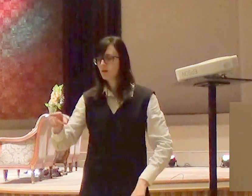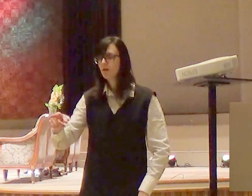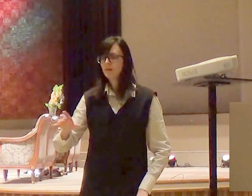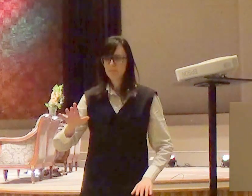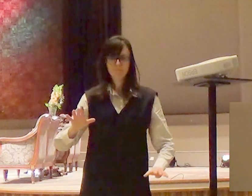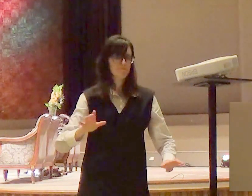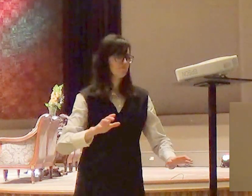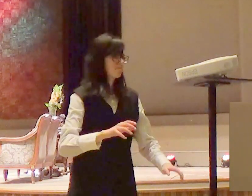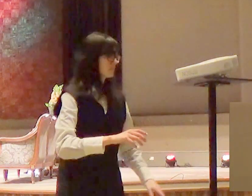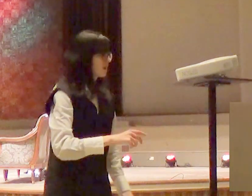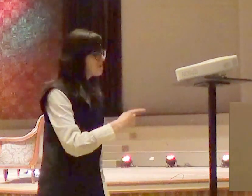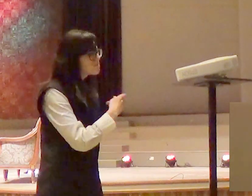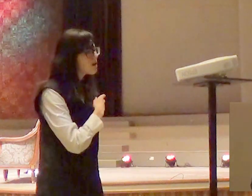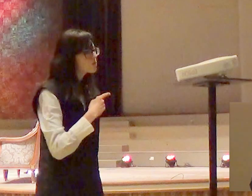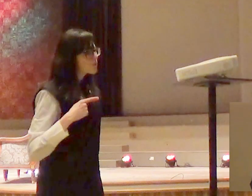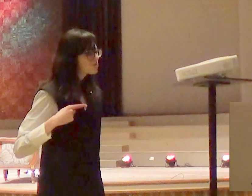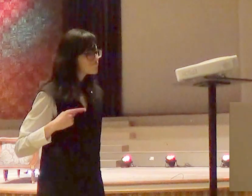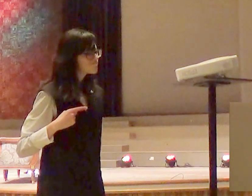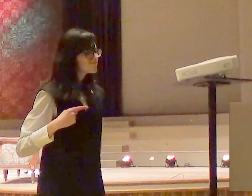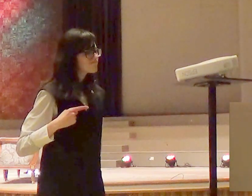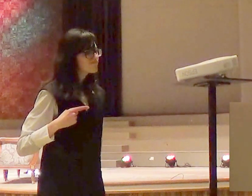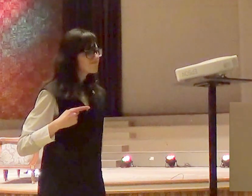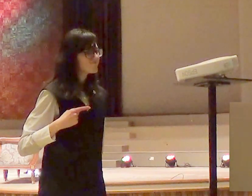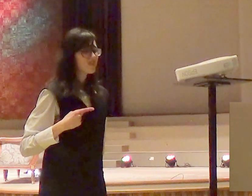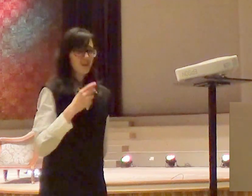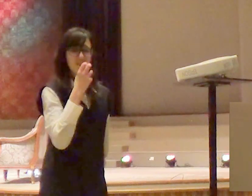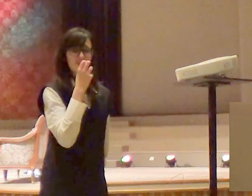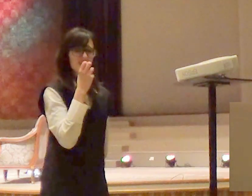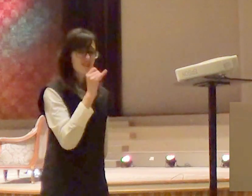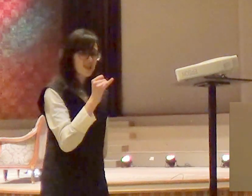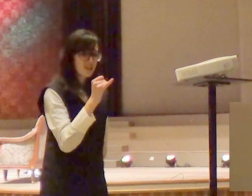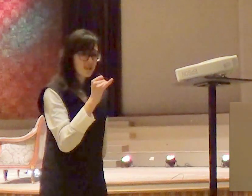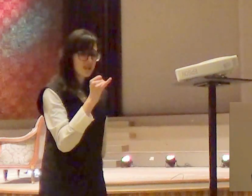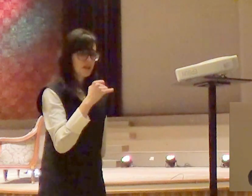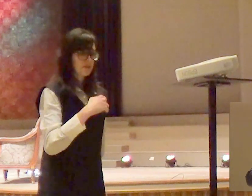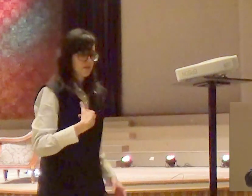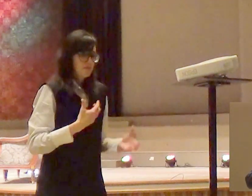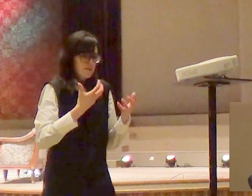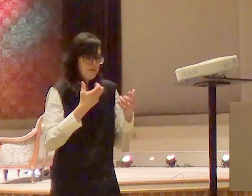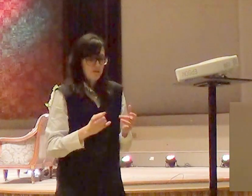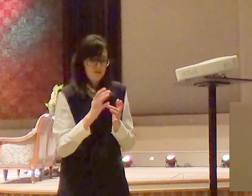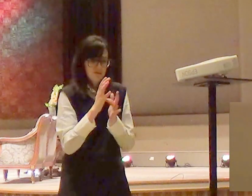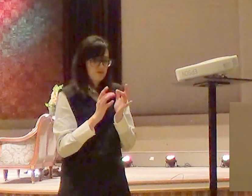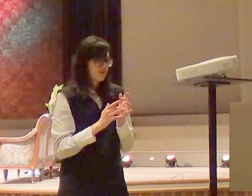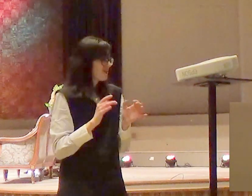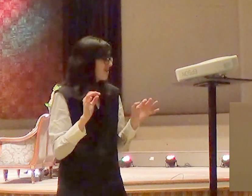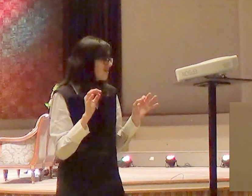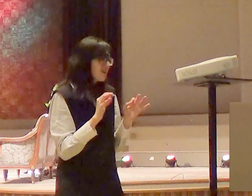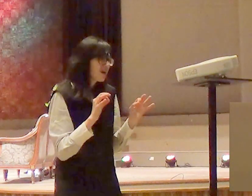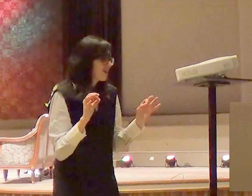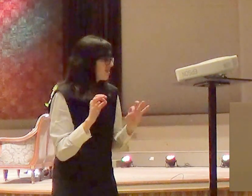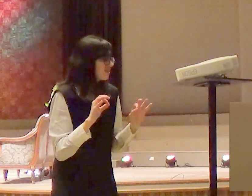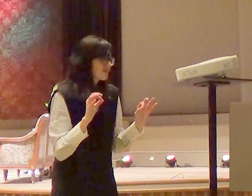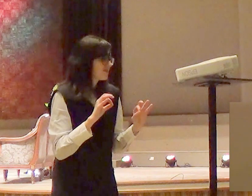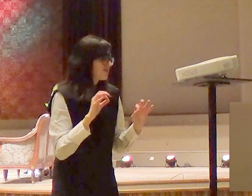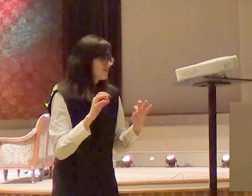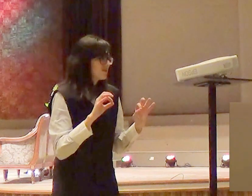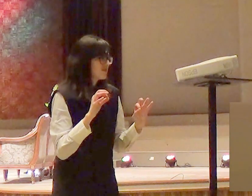para o Michel Michel se eu não tivesse recebido Jesus como senhor e salvador da minha vida muito